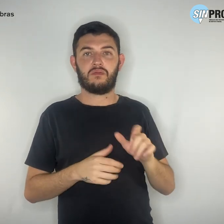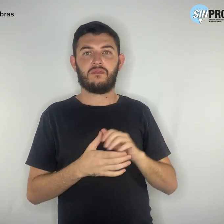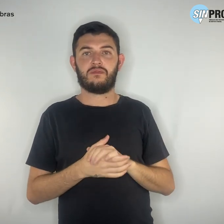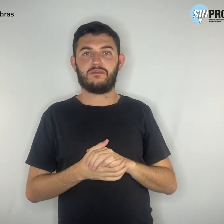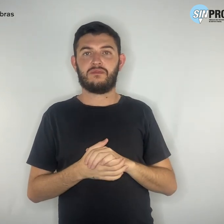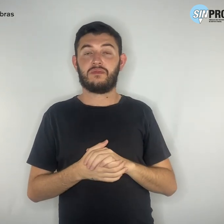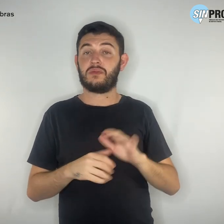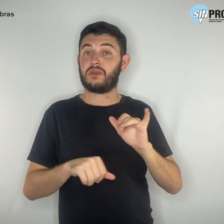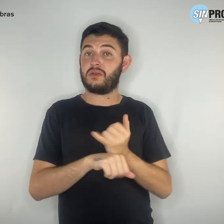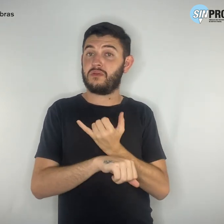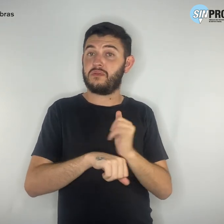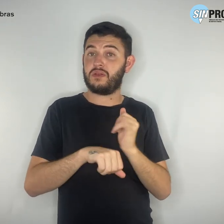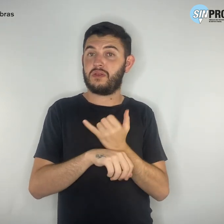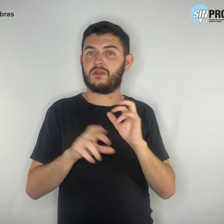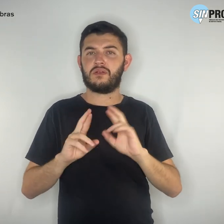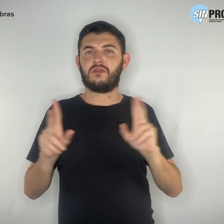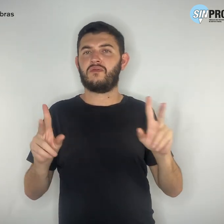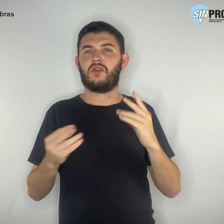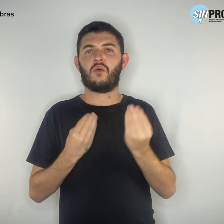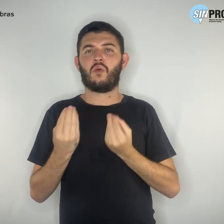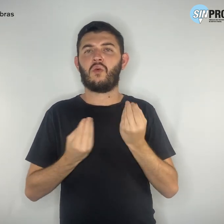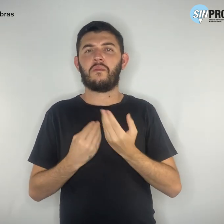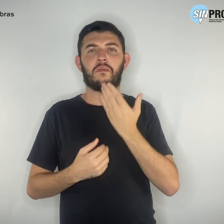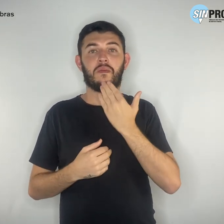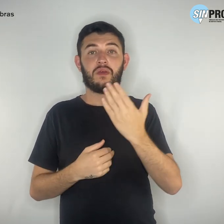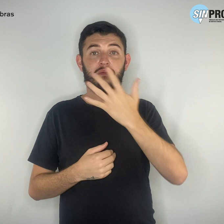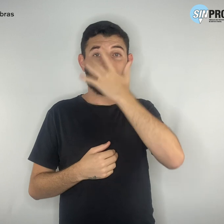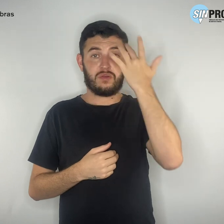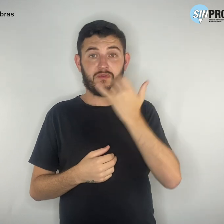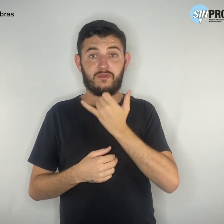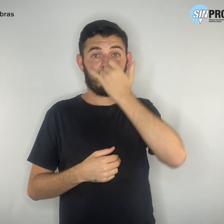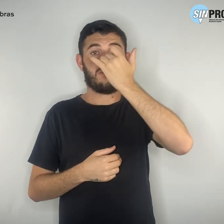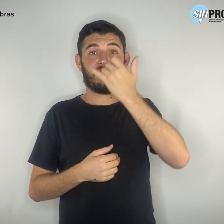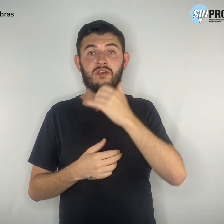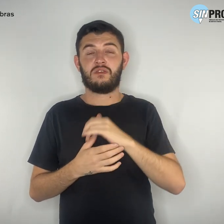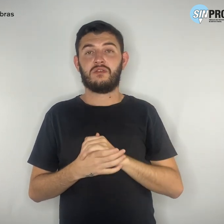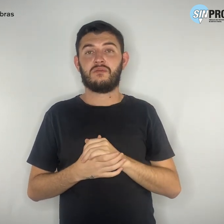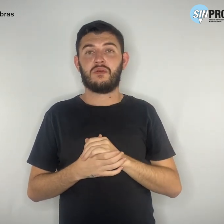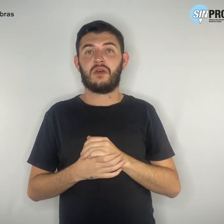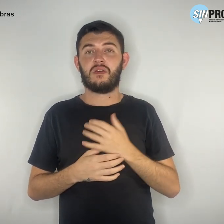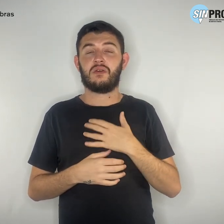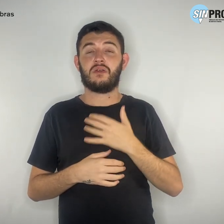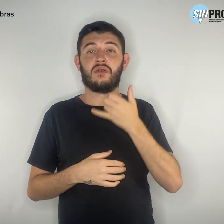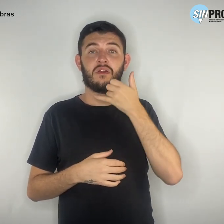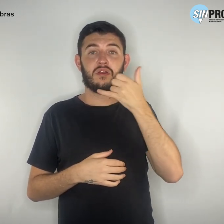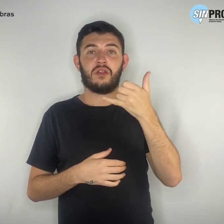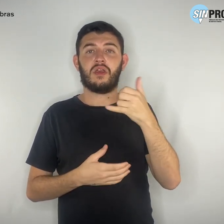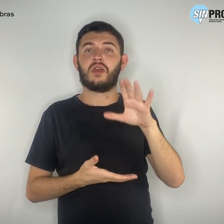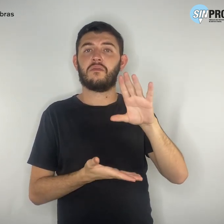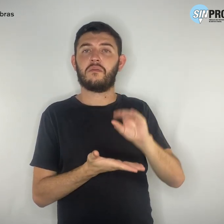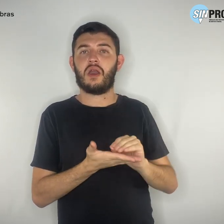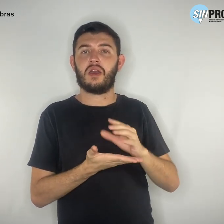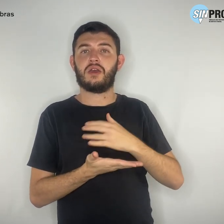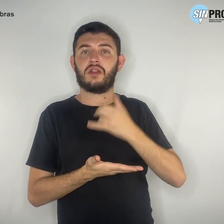estratégia é pedir para que a vítima desligue e ligue de volta para o BRB no número